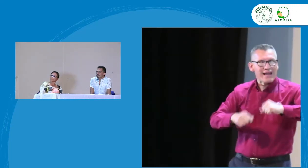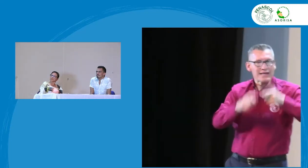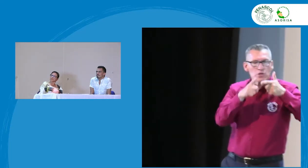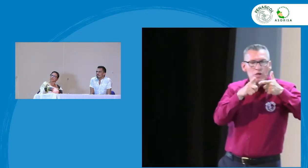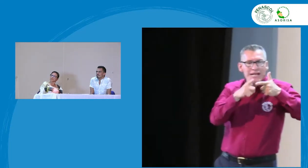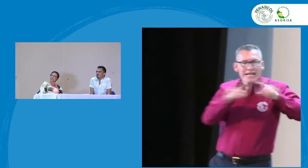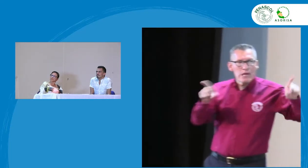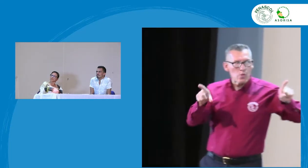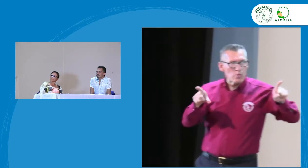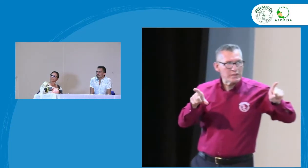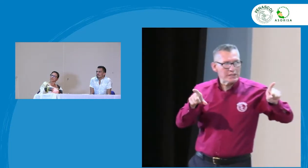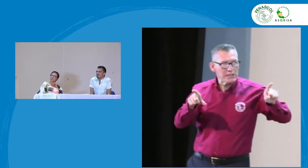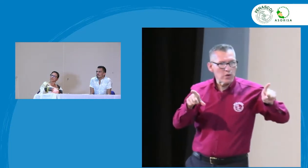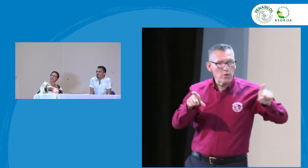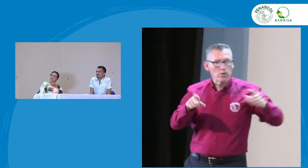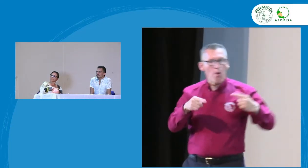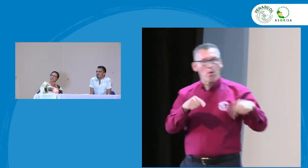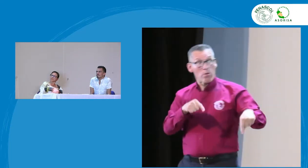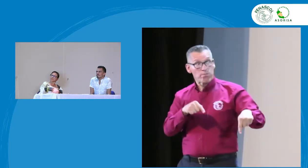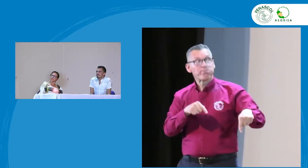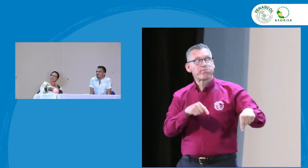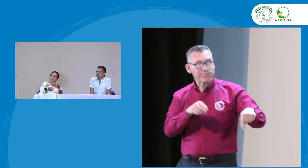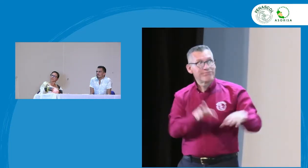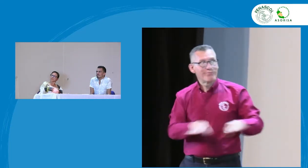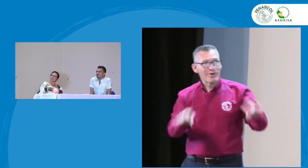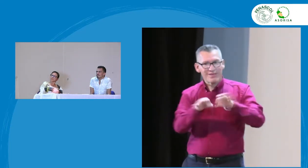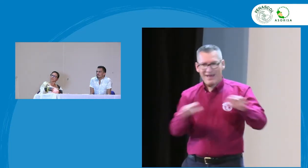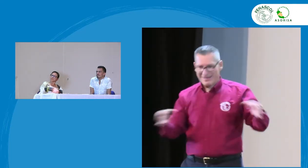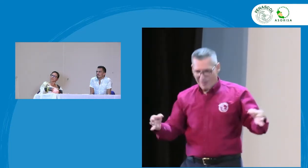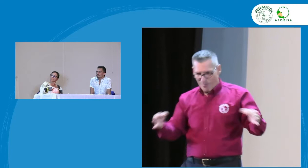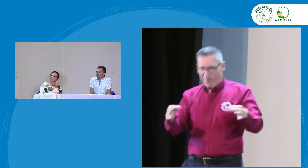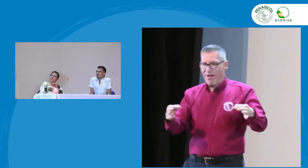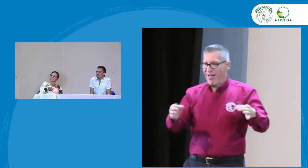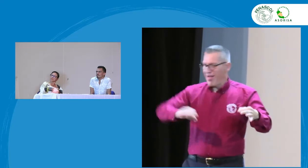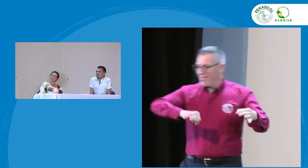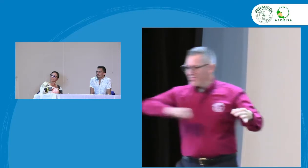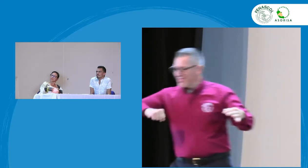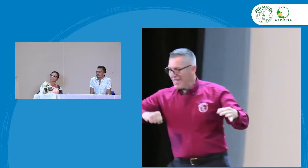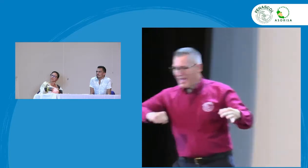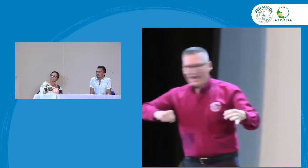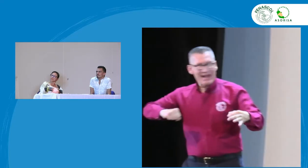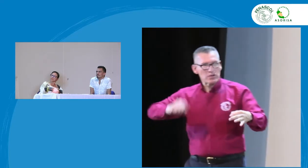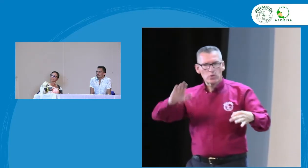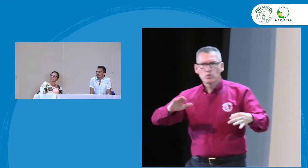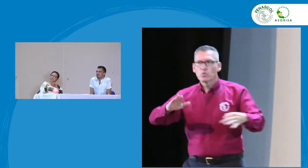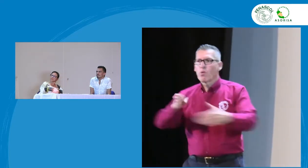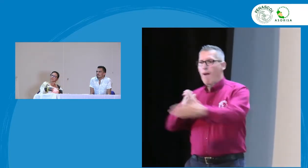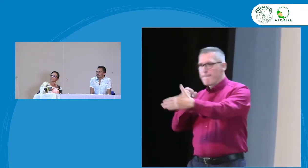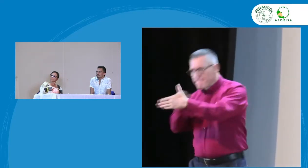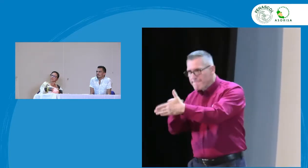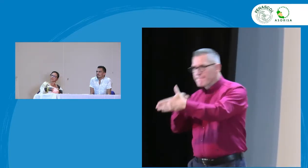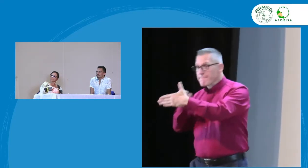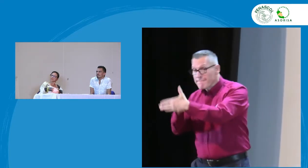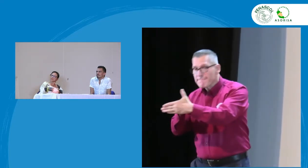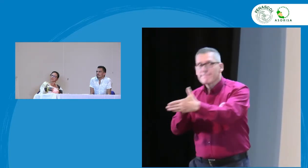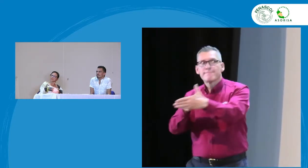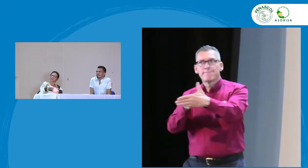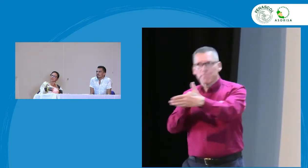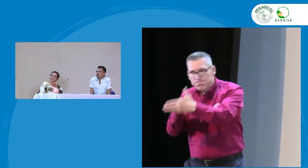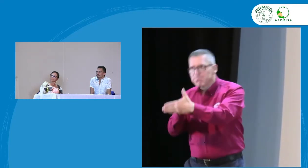momento está siendo realmente accesible si los derechos lingüísticos de la comunidad se están respetando o no porque es que son dos